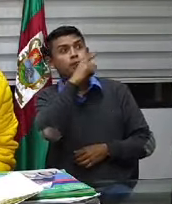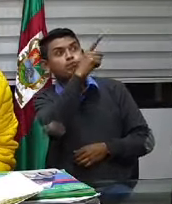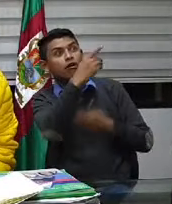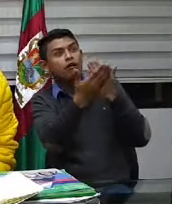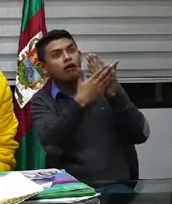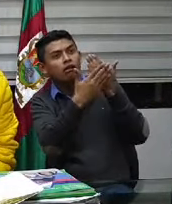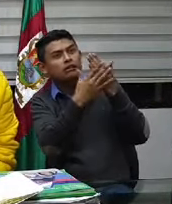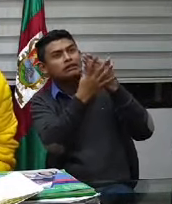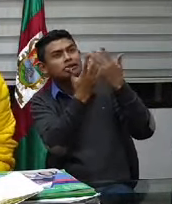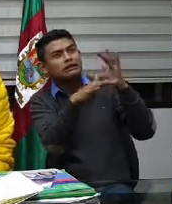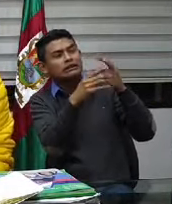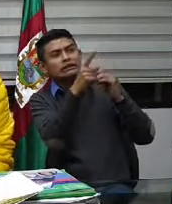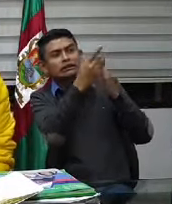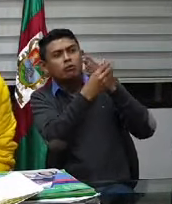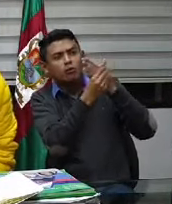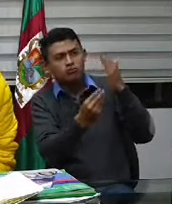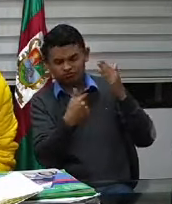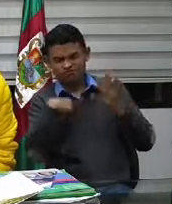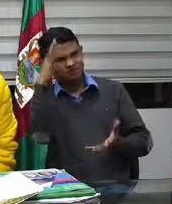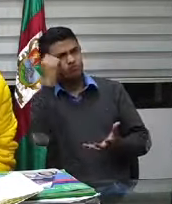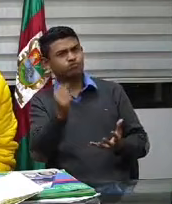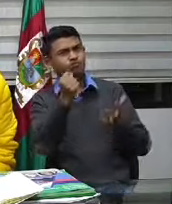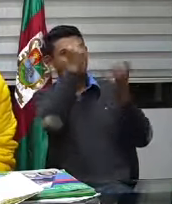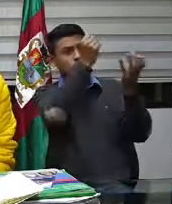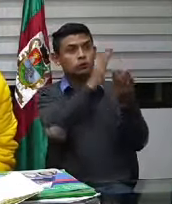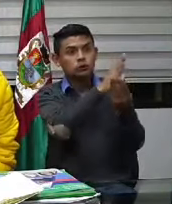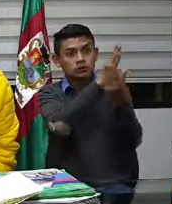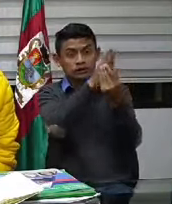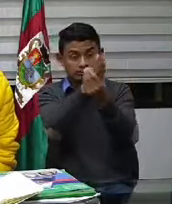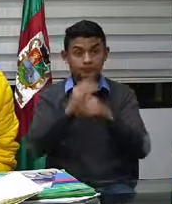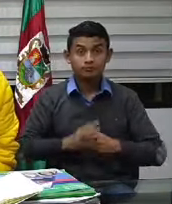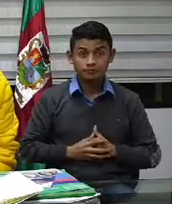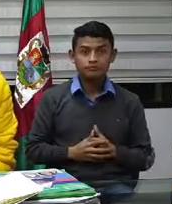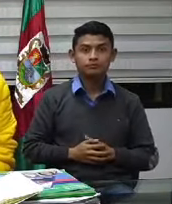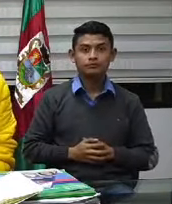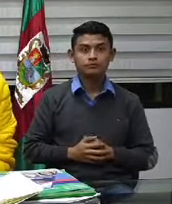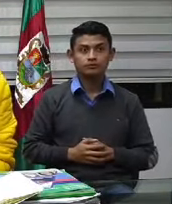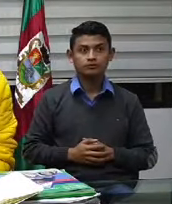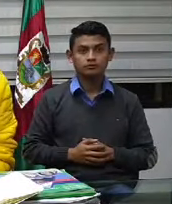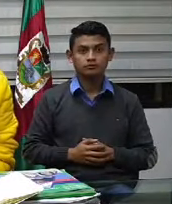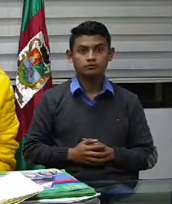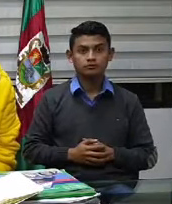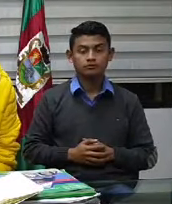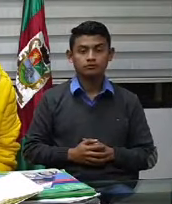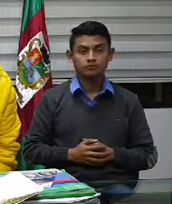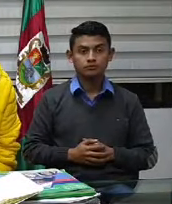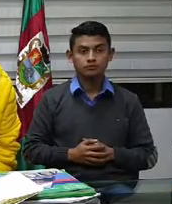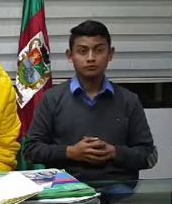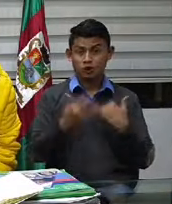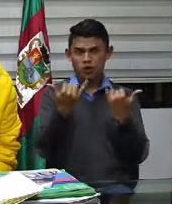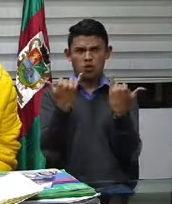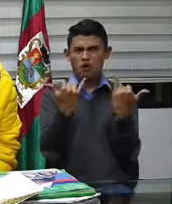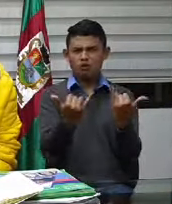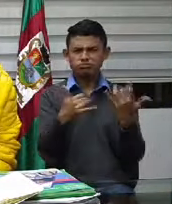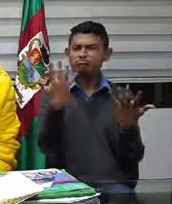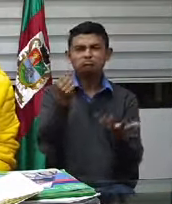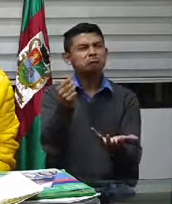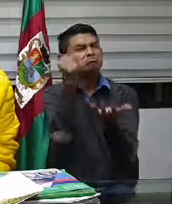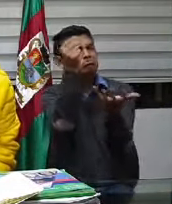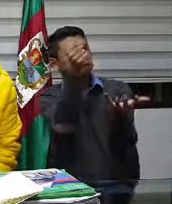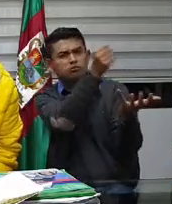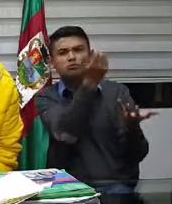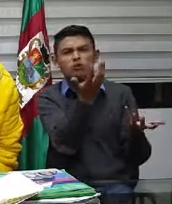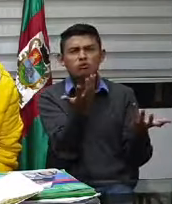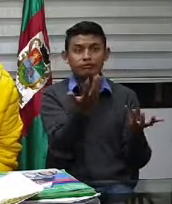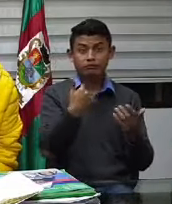llevado. Pero qué sorpresa. Vamos al otro día y el trapo rojo sigue colocado. Yo los invito a que